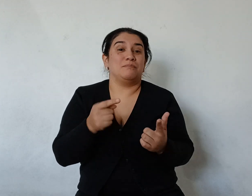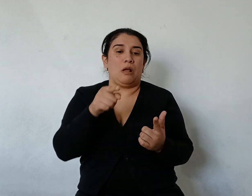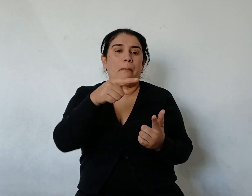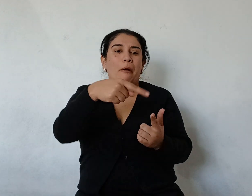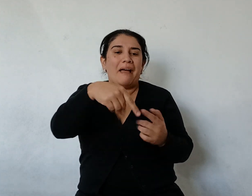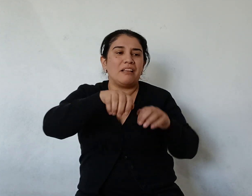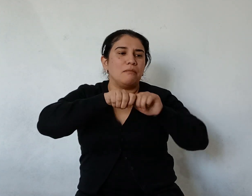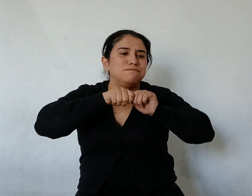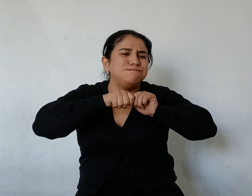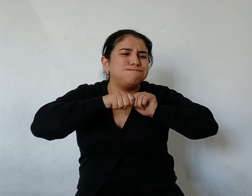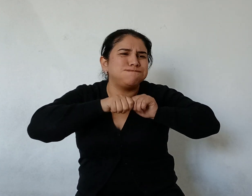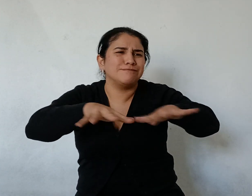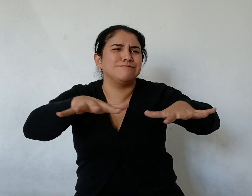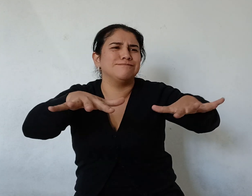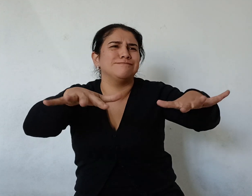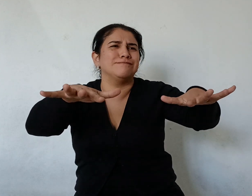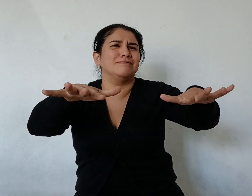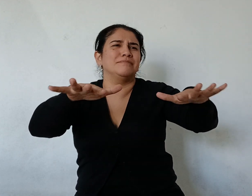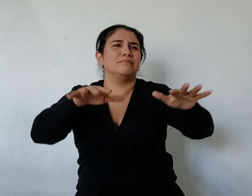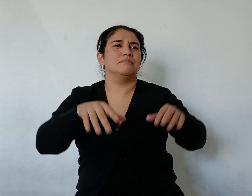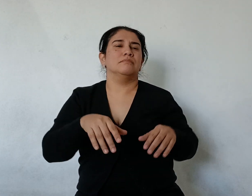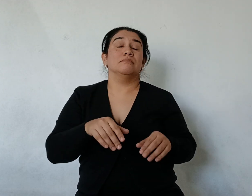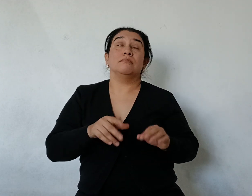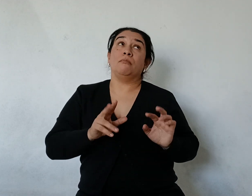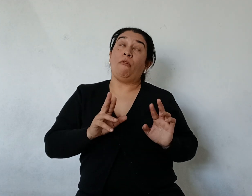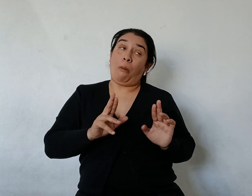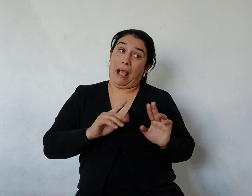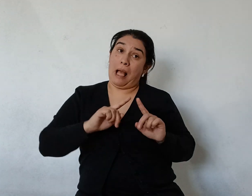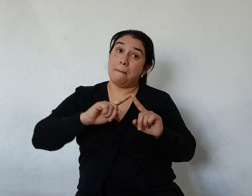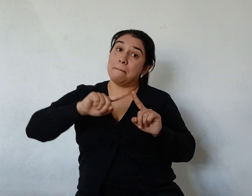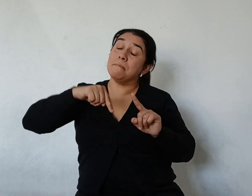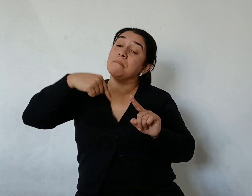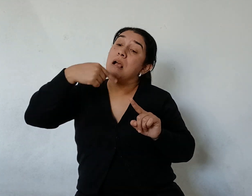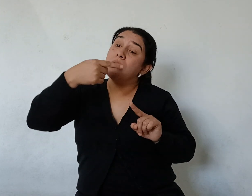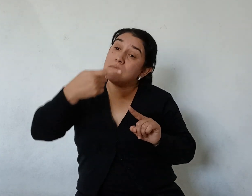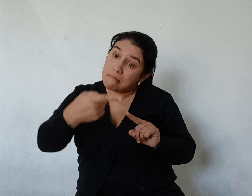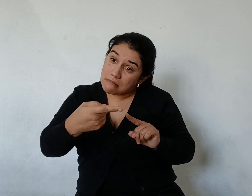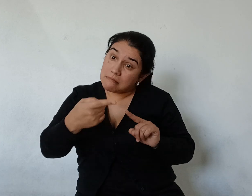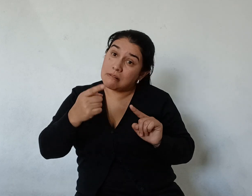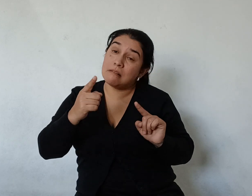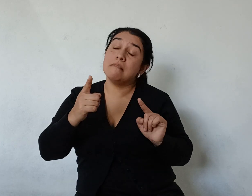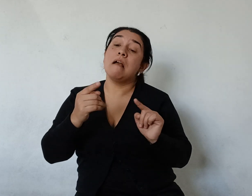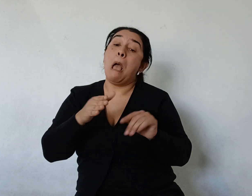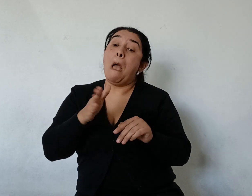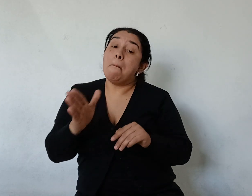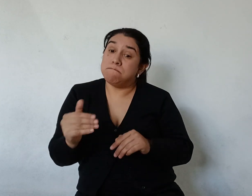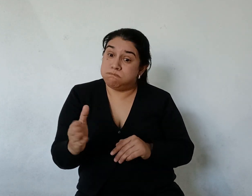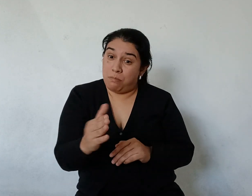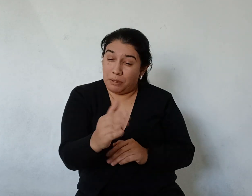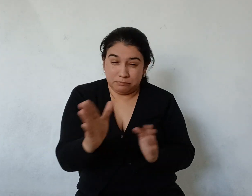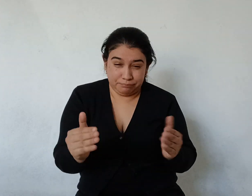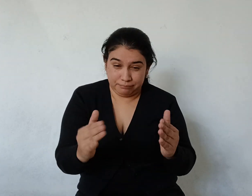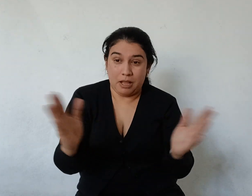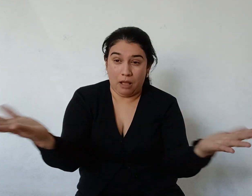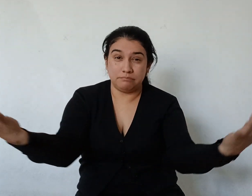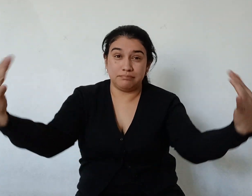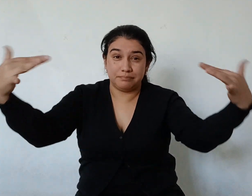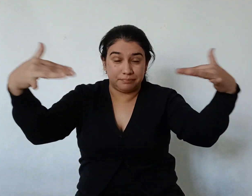Esperemos hasta mañana Puede ser que el vapor no vuelva más Y los peces volverán cuando no tengan más miedo